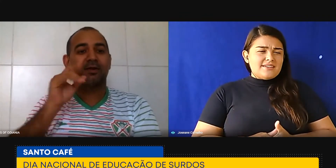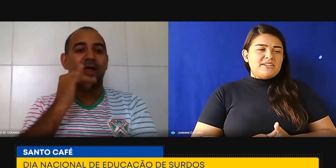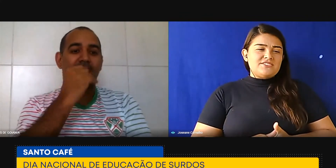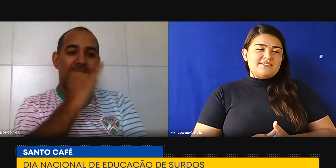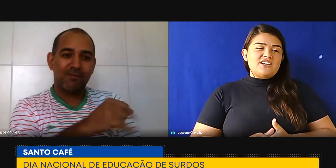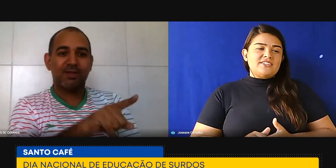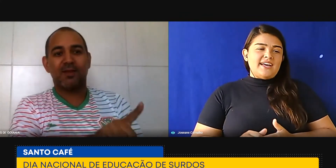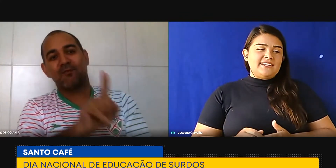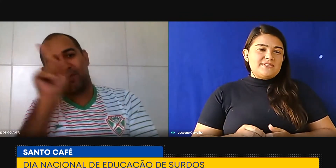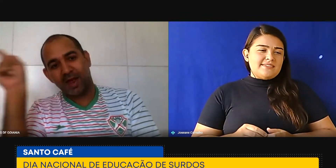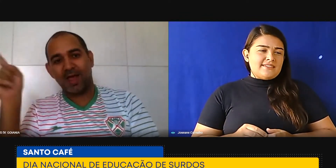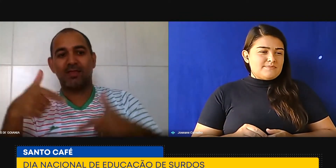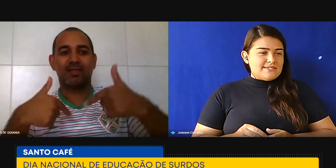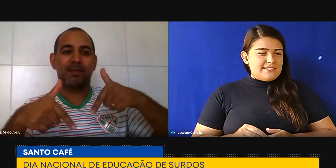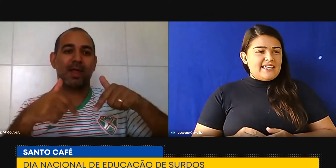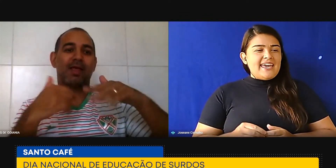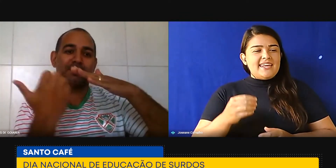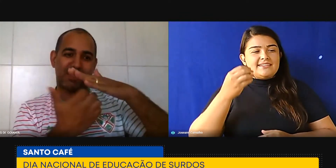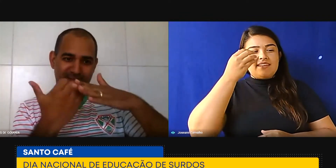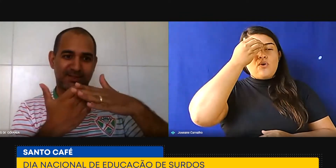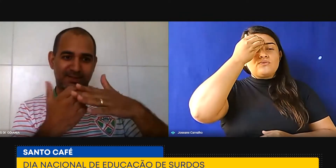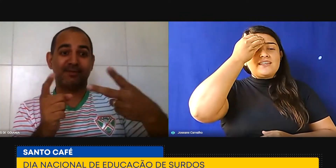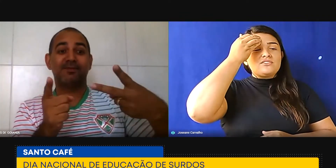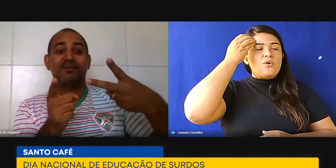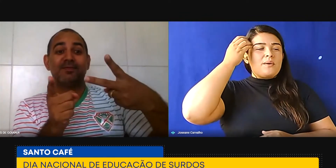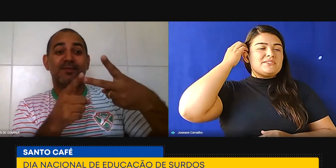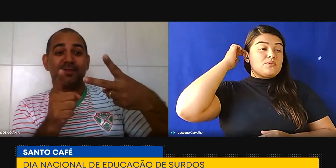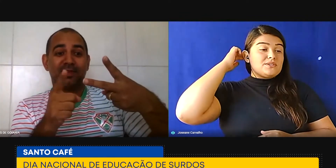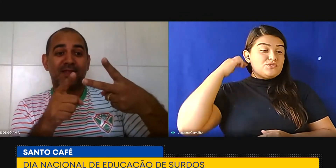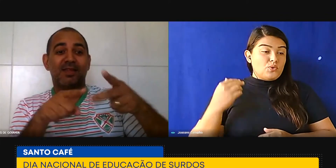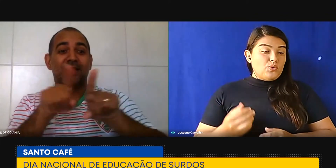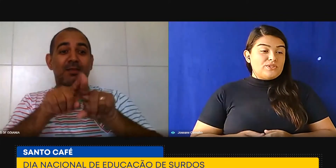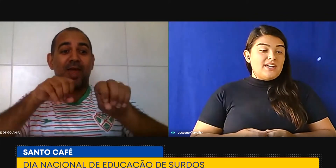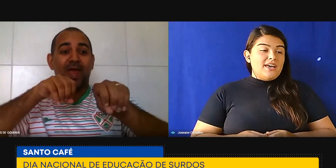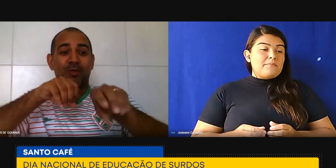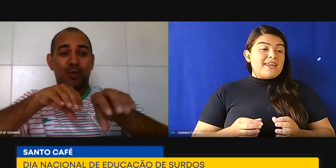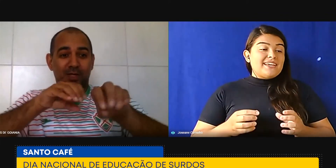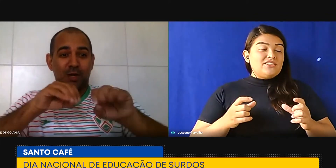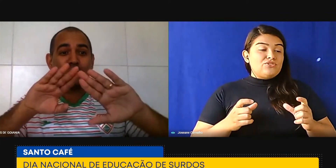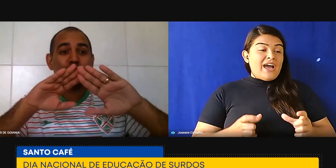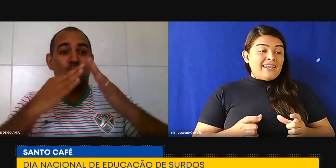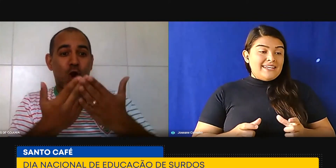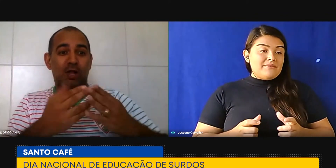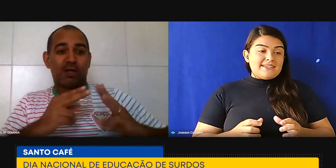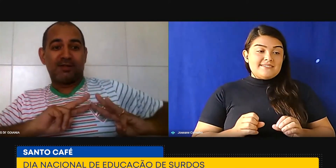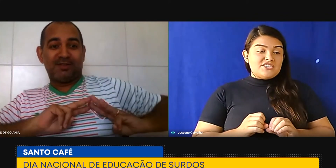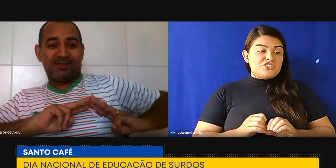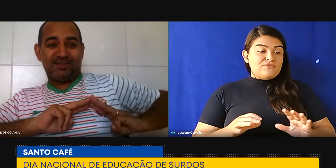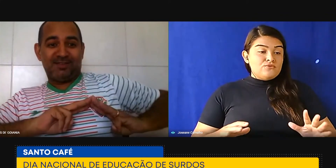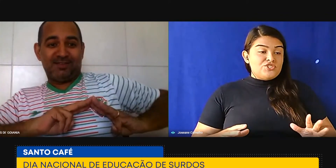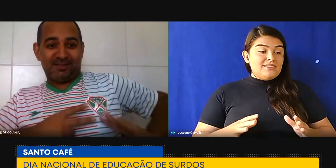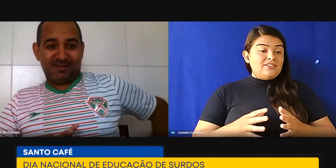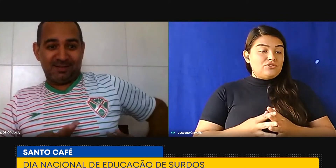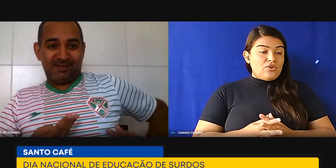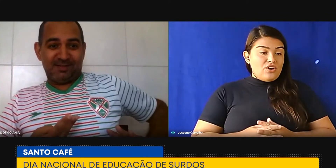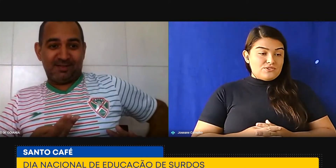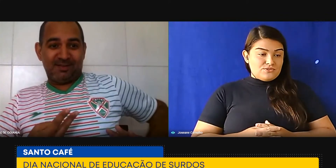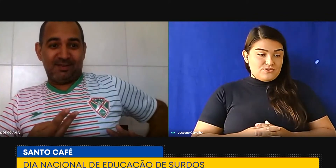essa aprendizagem da língua de sinais brasileira, ter o contato com uma pessoa surda, para que a Libras seja difundida em todos os